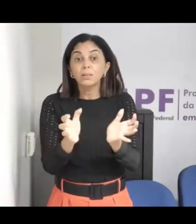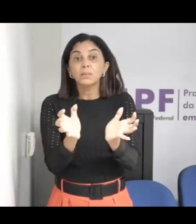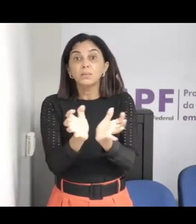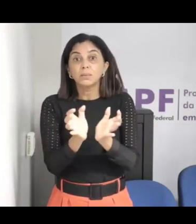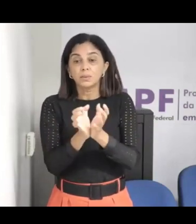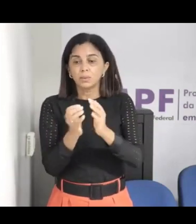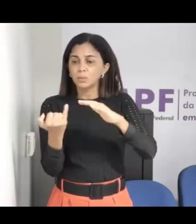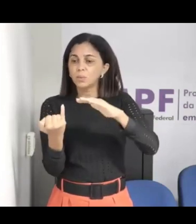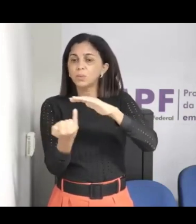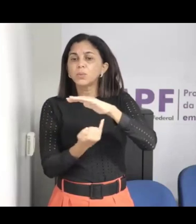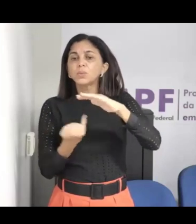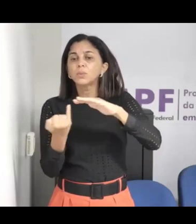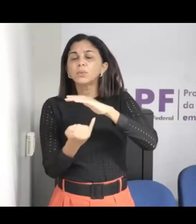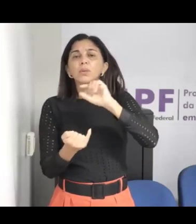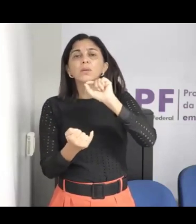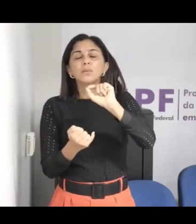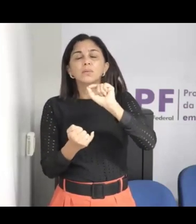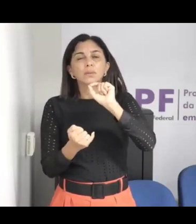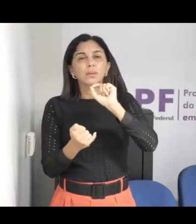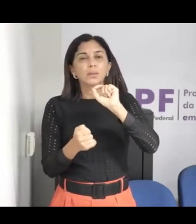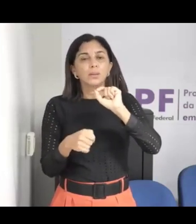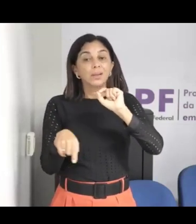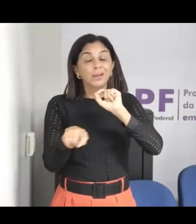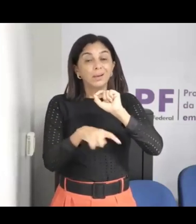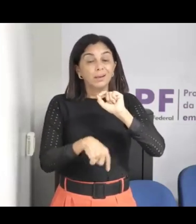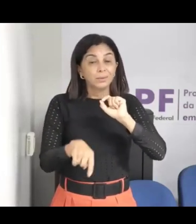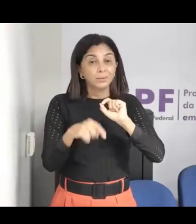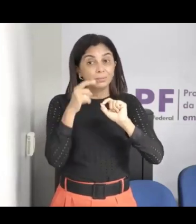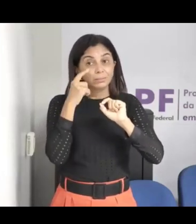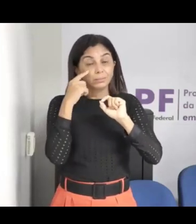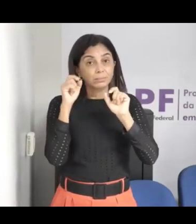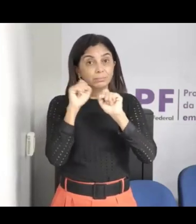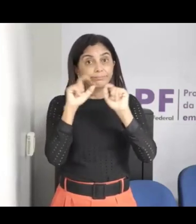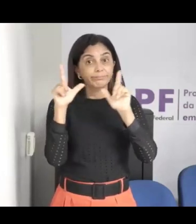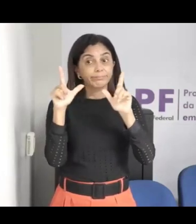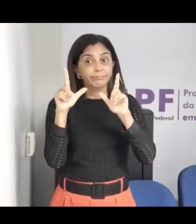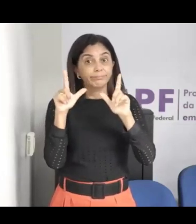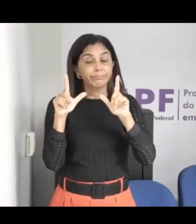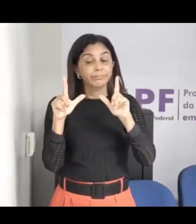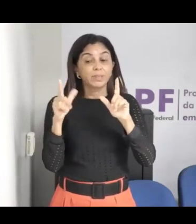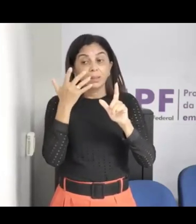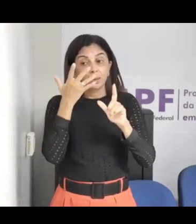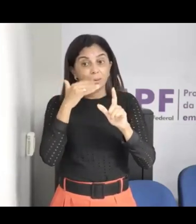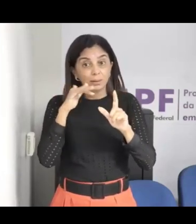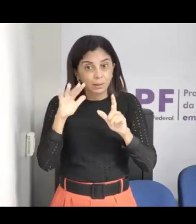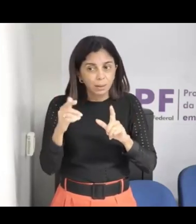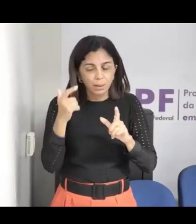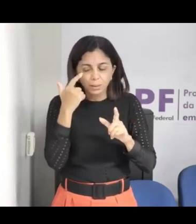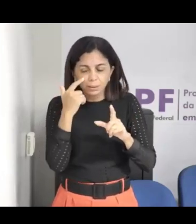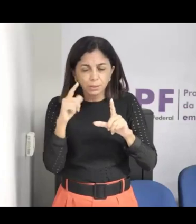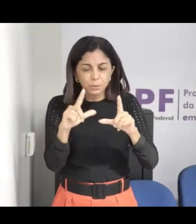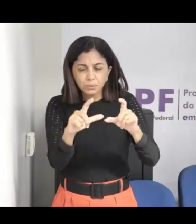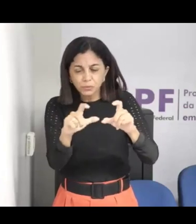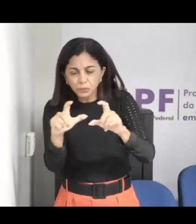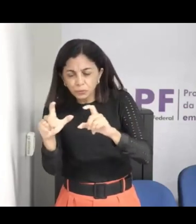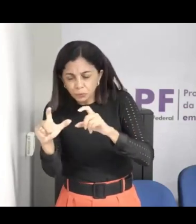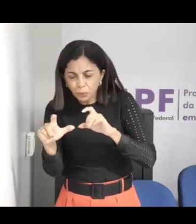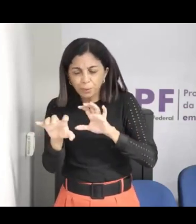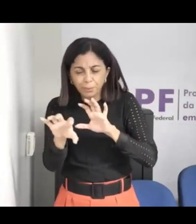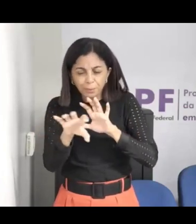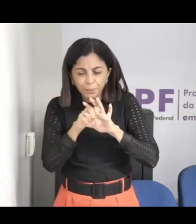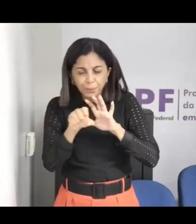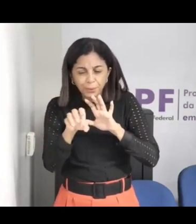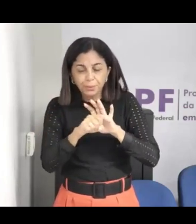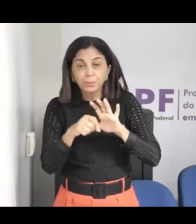muito cuidado, são com as fotos que a gente tira das crianças apadrinhadas que a gente atende, então a gente tem o termo de autorização,